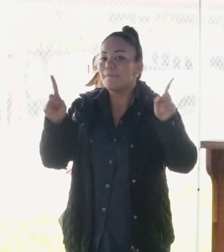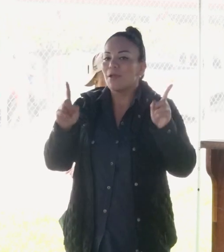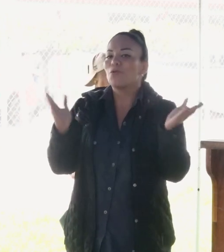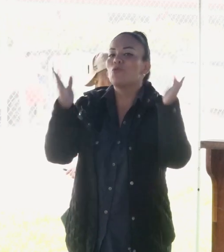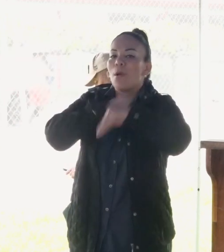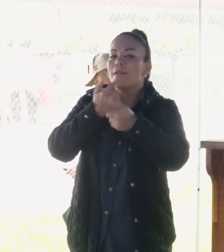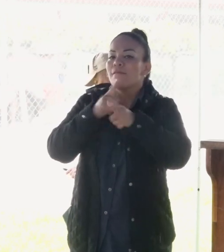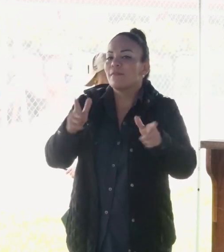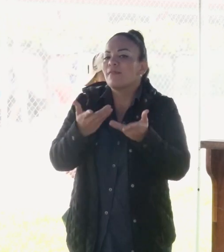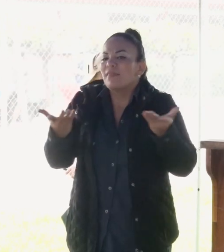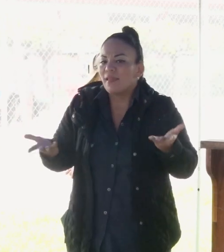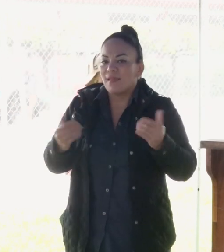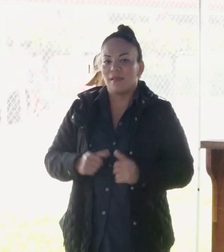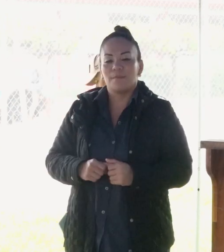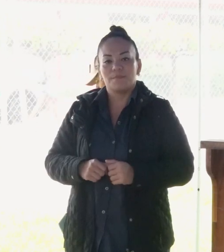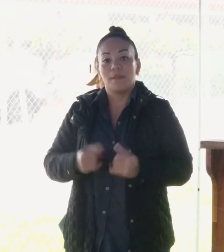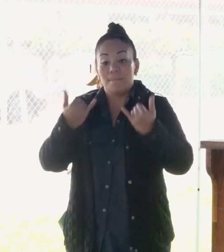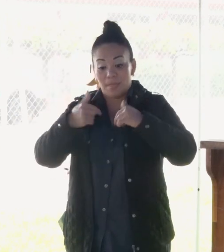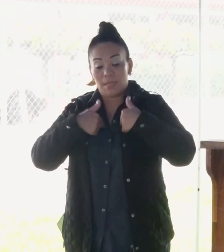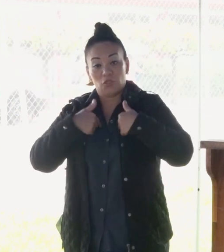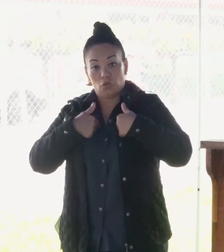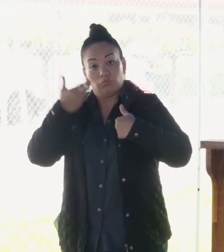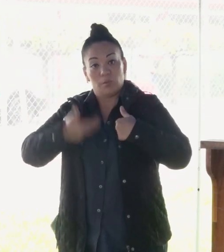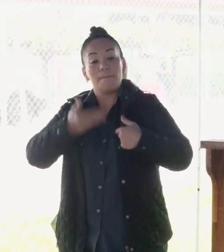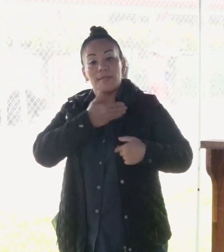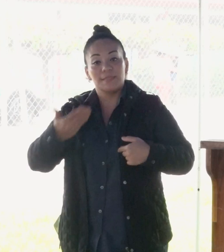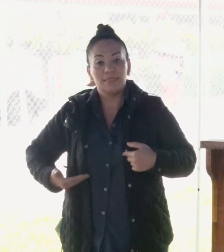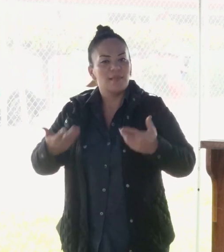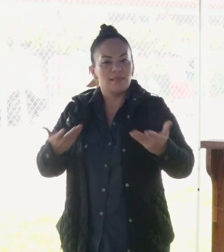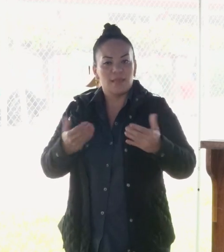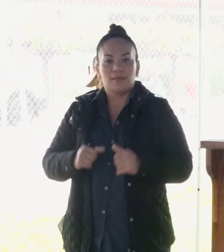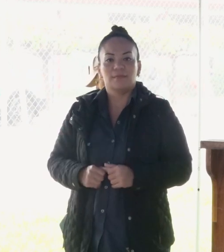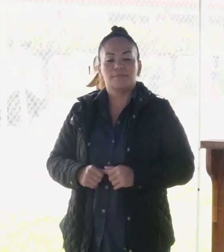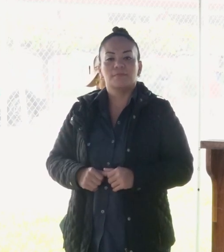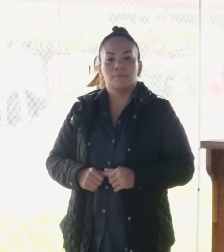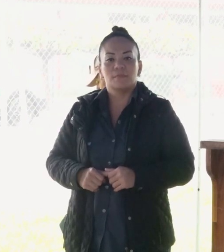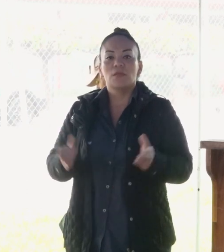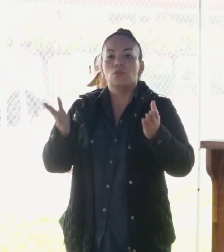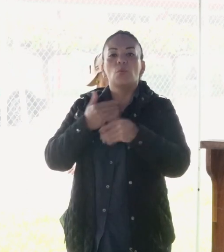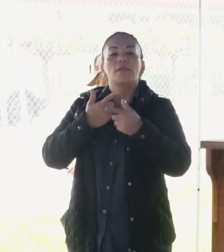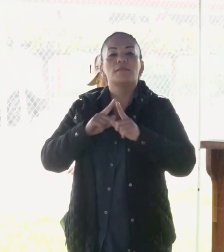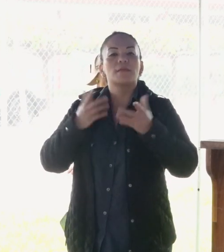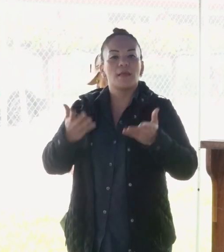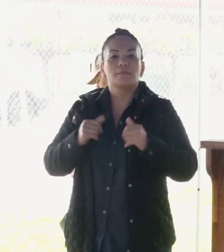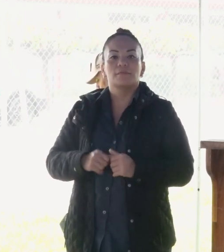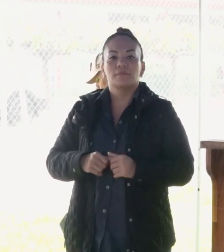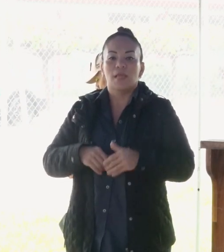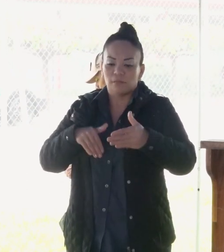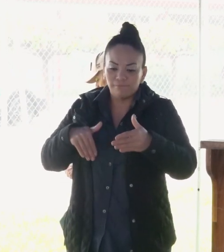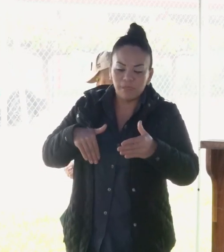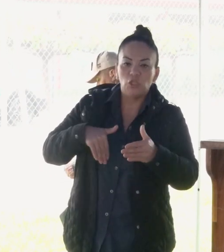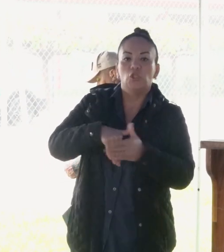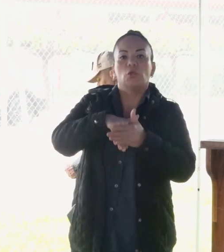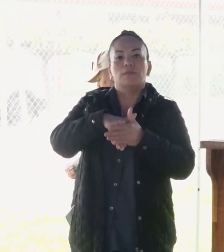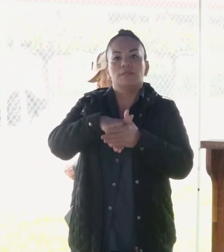libertad mientras yo sea presidente es de entorpecer y de